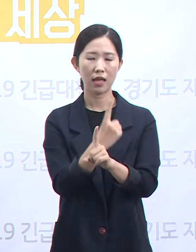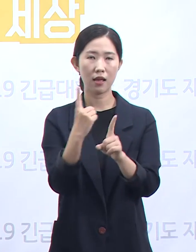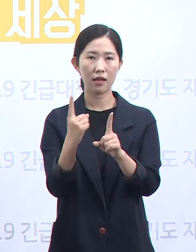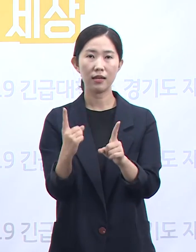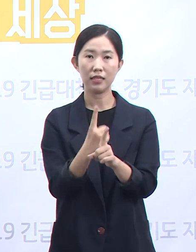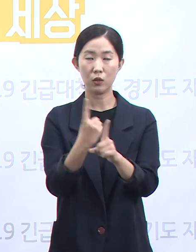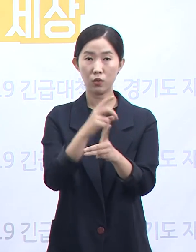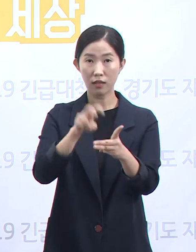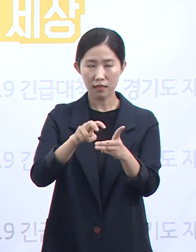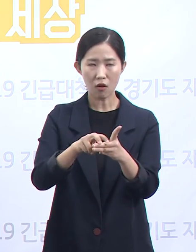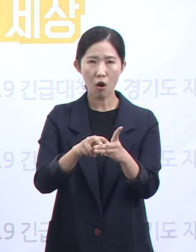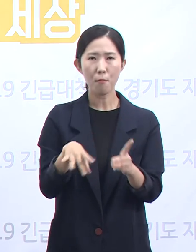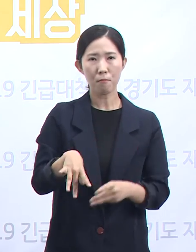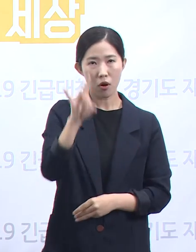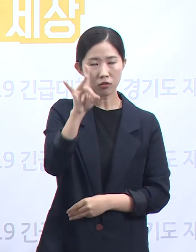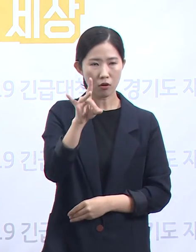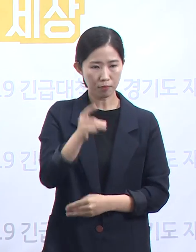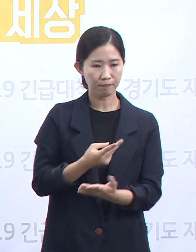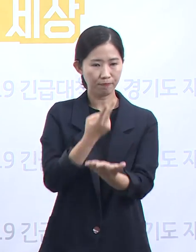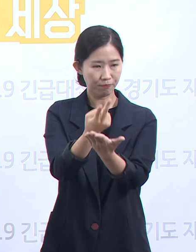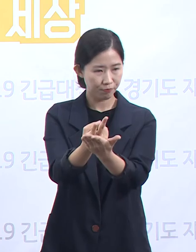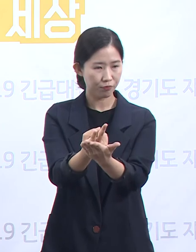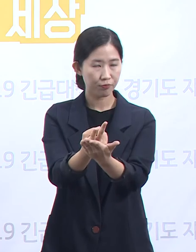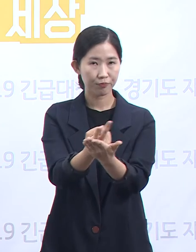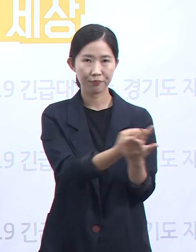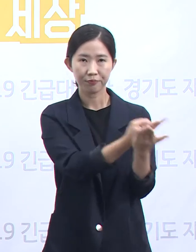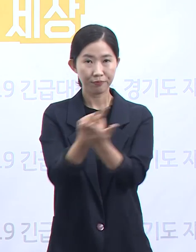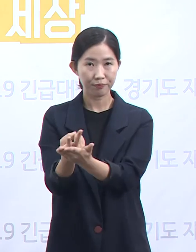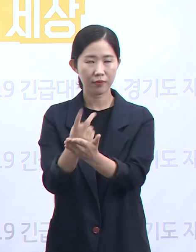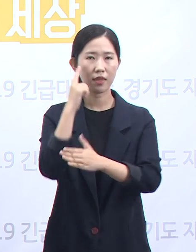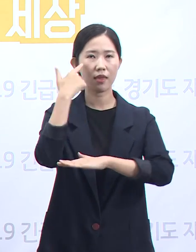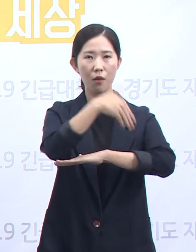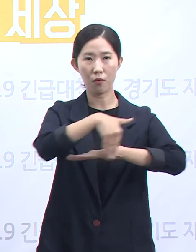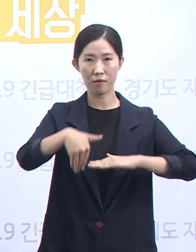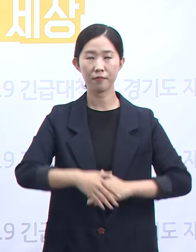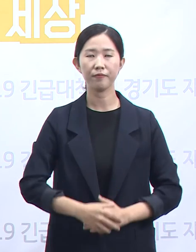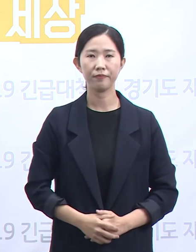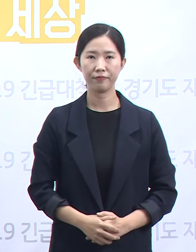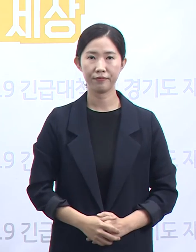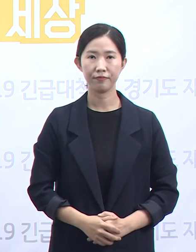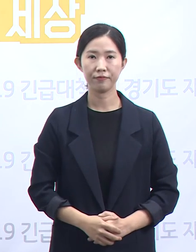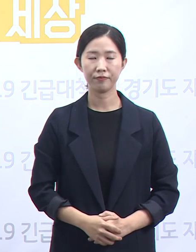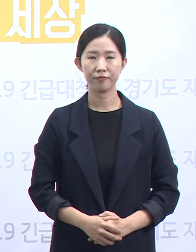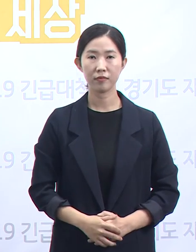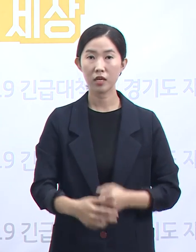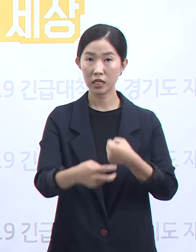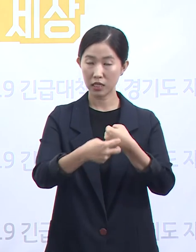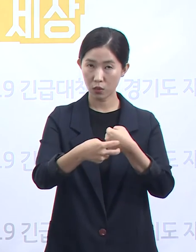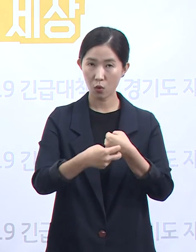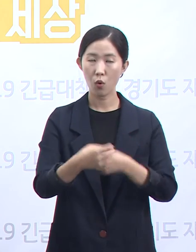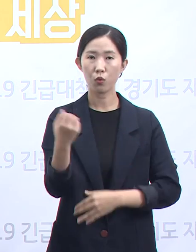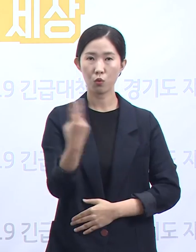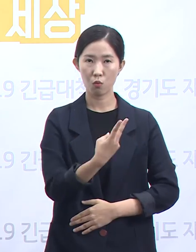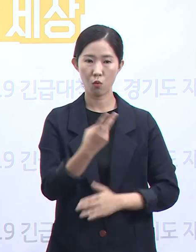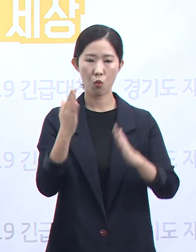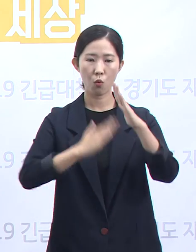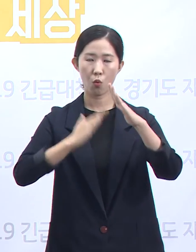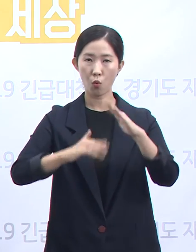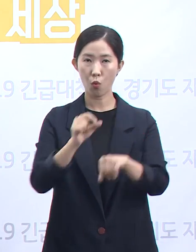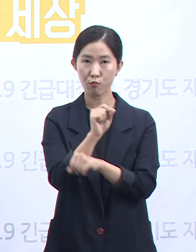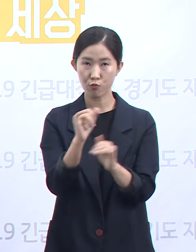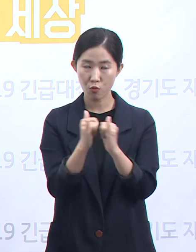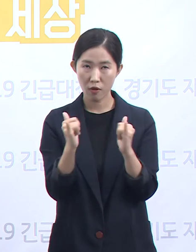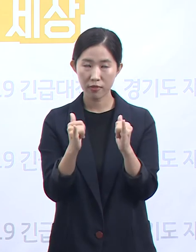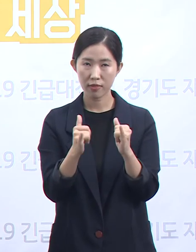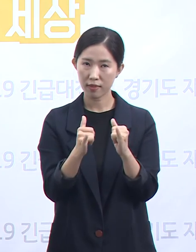부여하여 신속하게 병상을 배정하고 이송조치로 연계시킵니다. 의료진, 공무원 등 12명으로